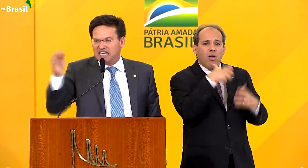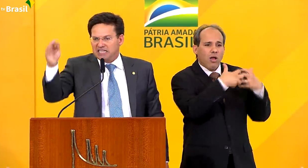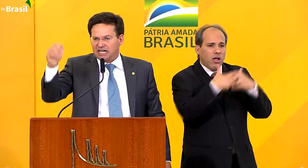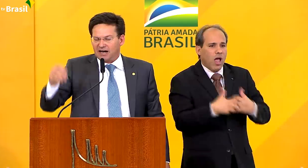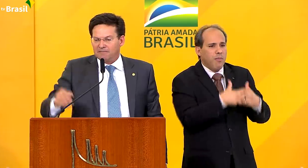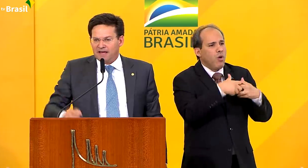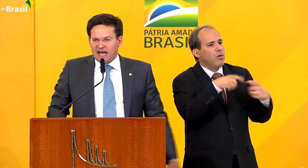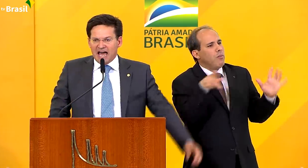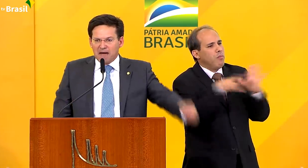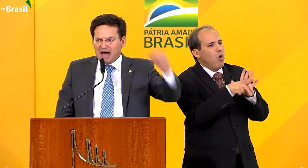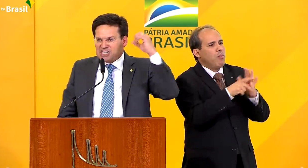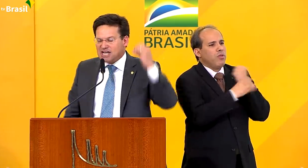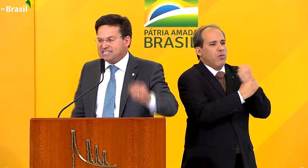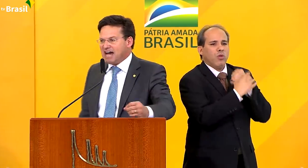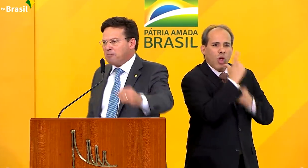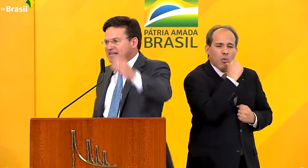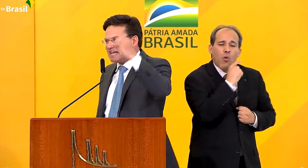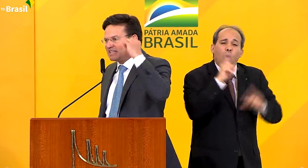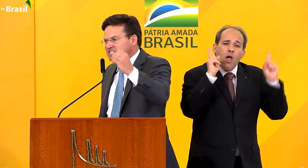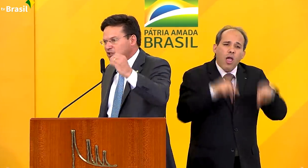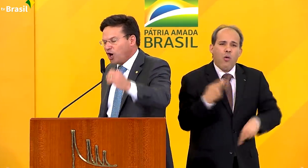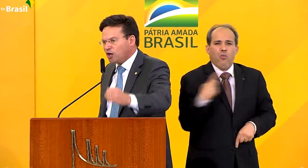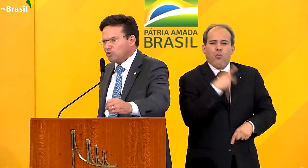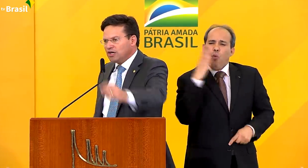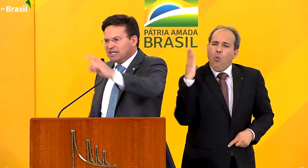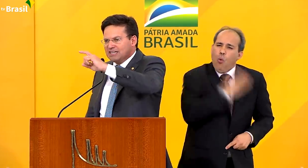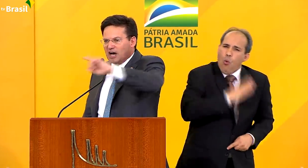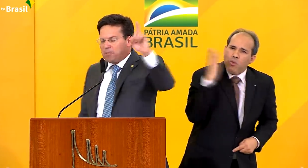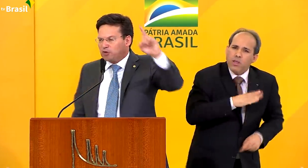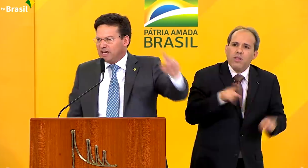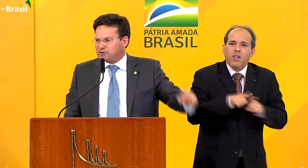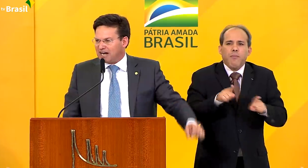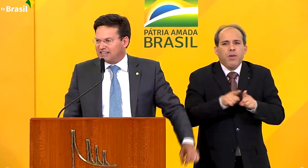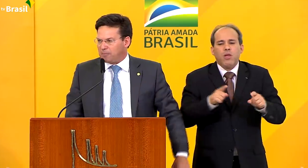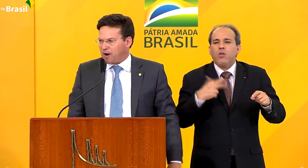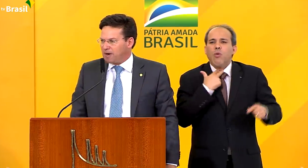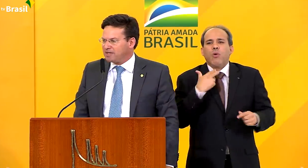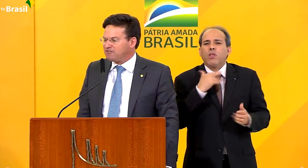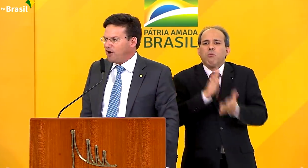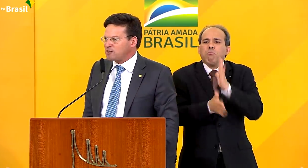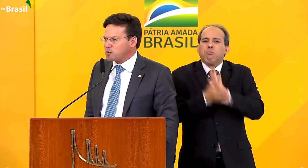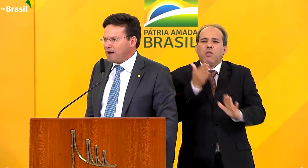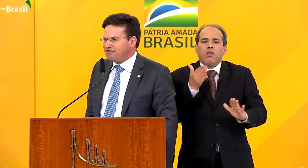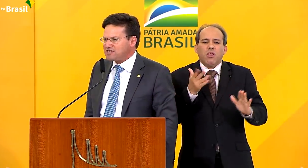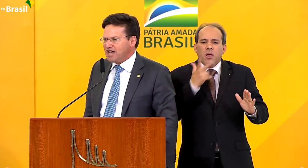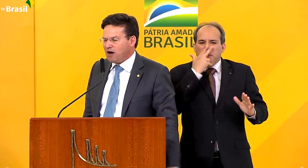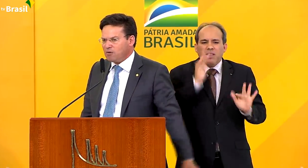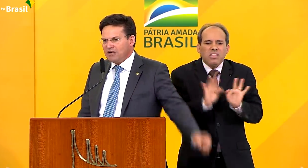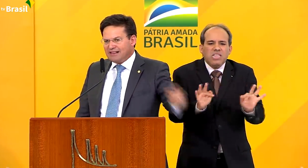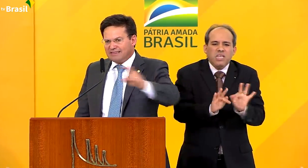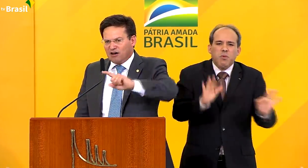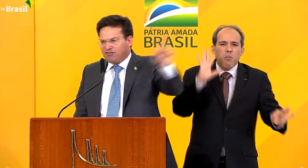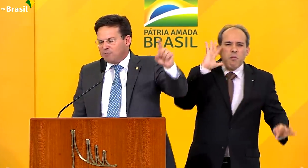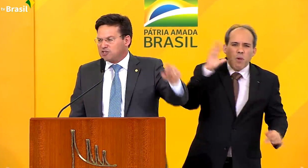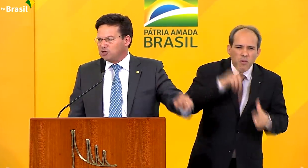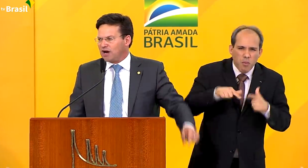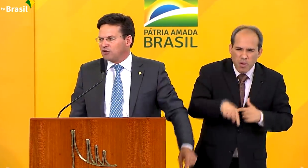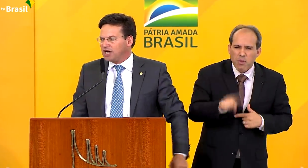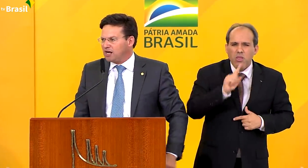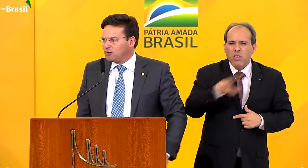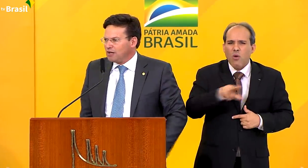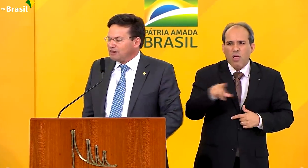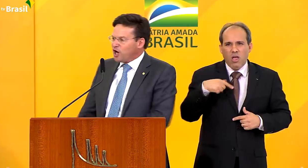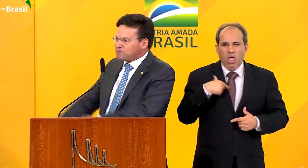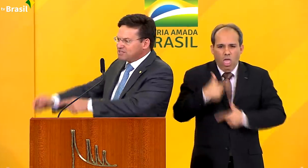a segurança hídrica. É emergencial, mas é transitório e não podemos tratar o problema de forma superficial, não vamos